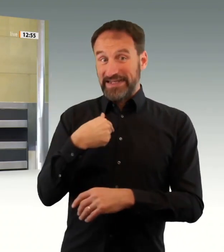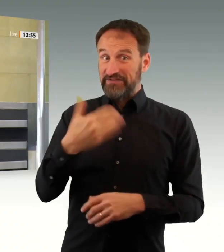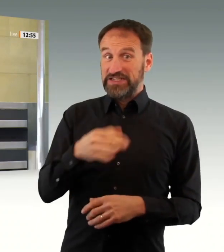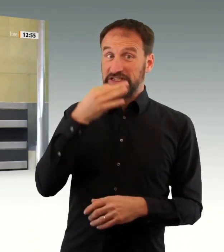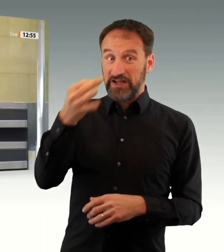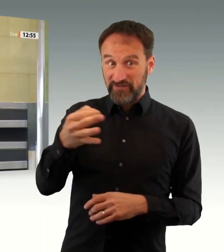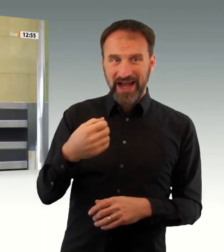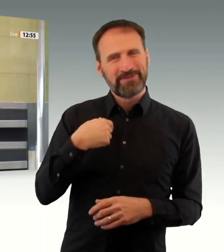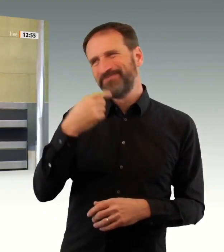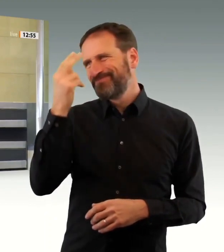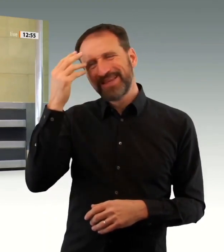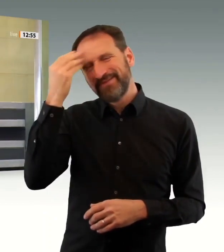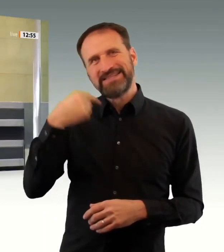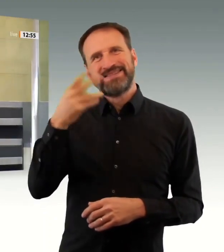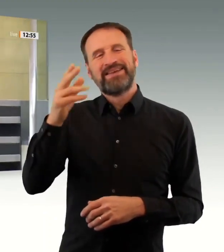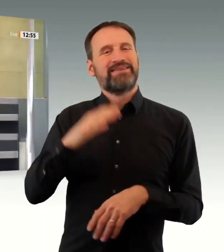mehr eingeschränkt werden müssen?